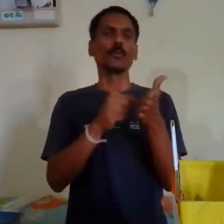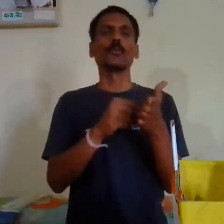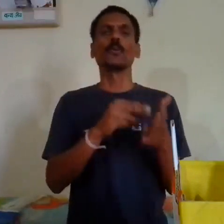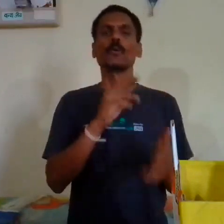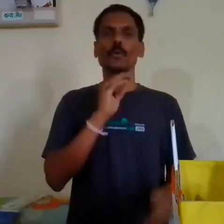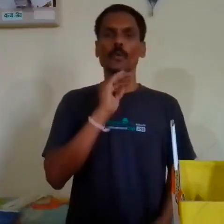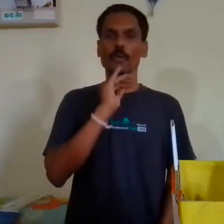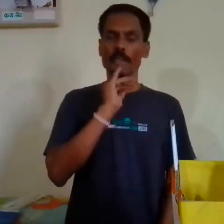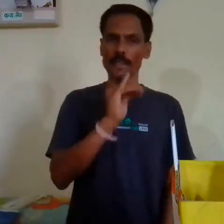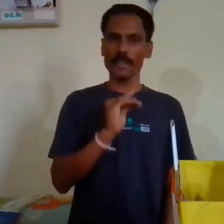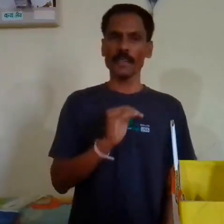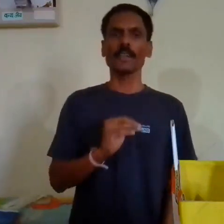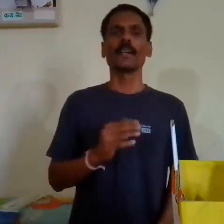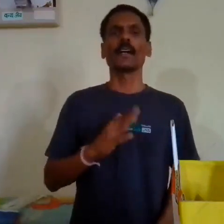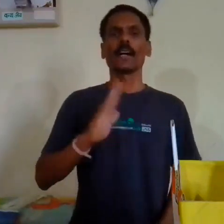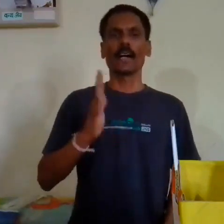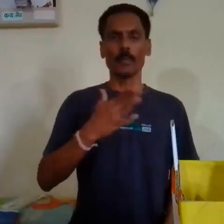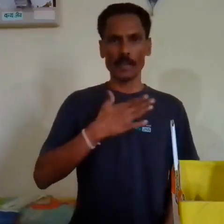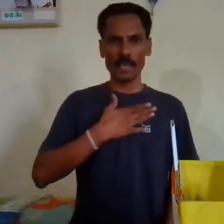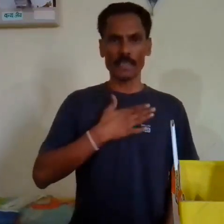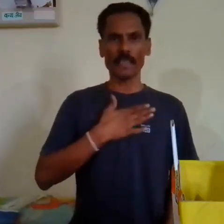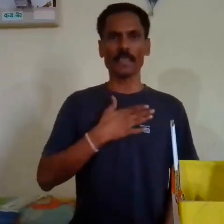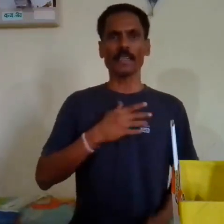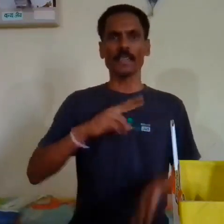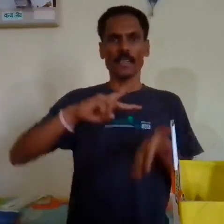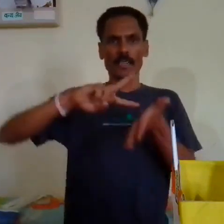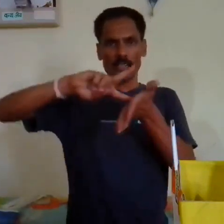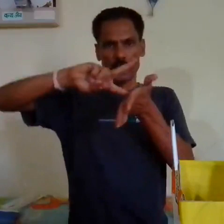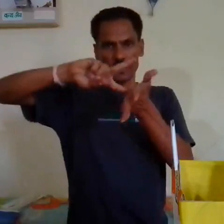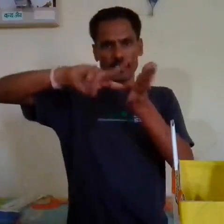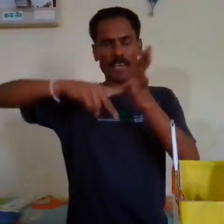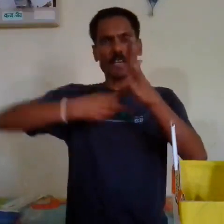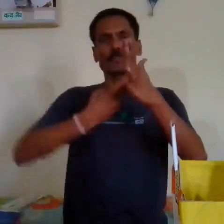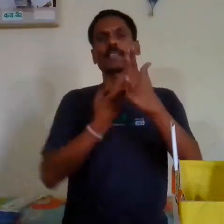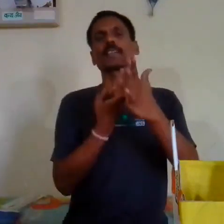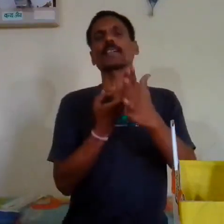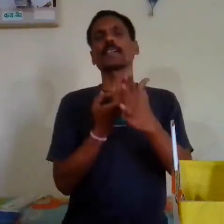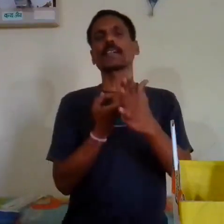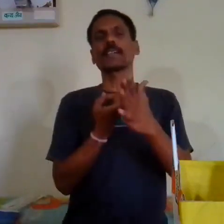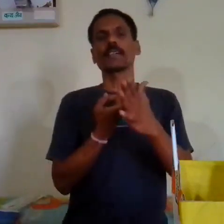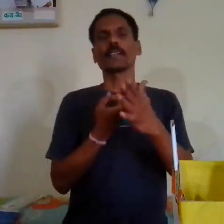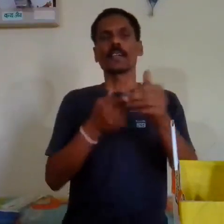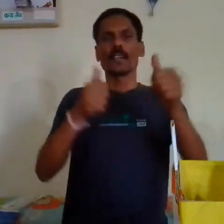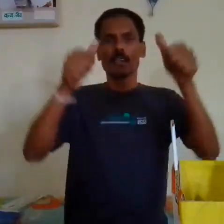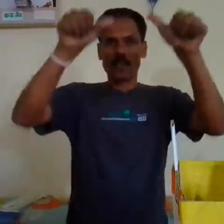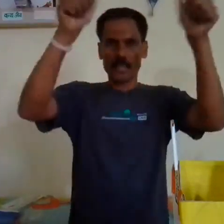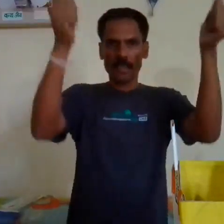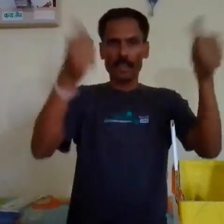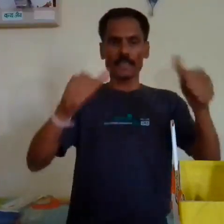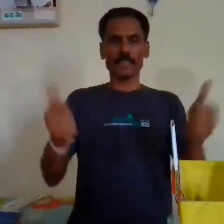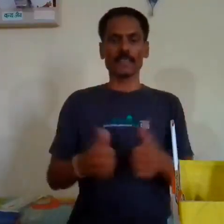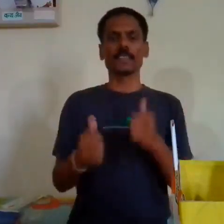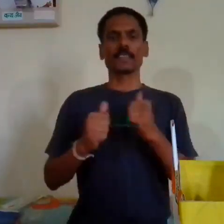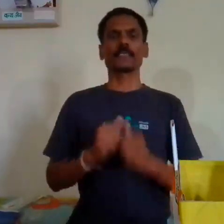है हमारी जयामितिय आकरतियां